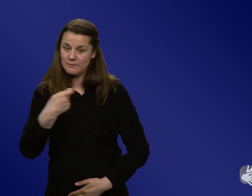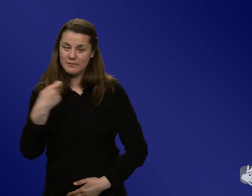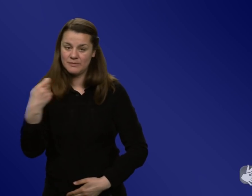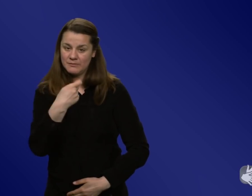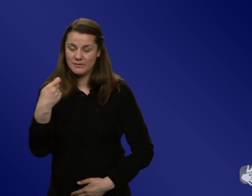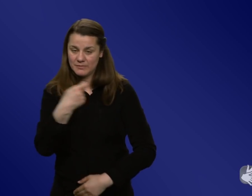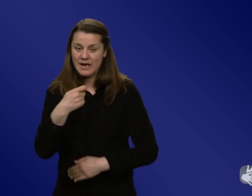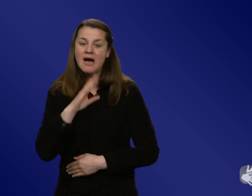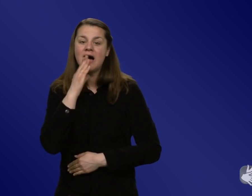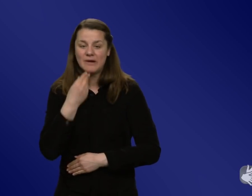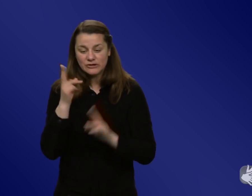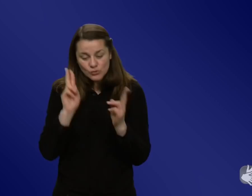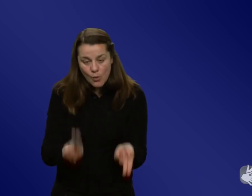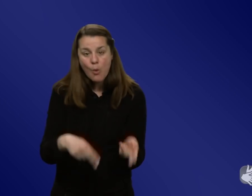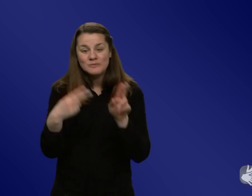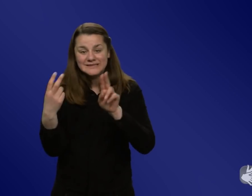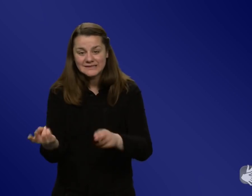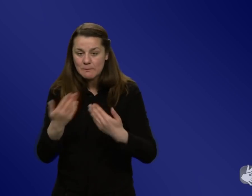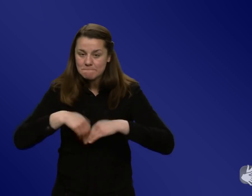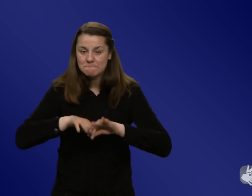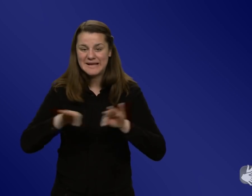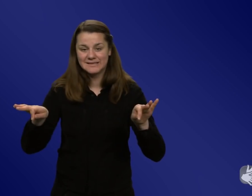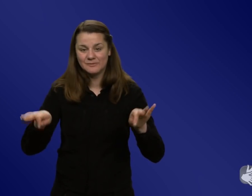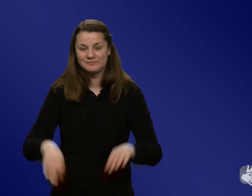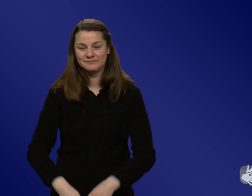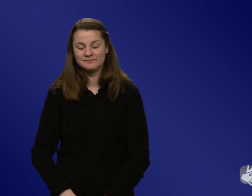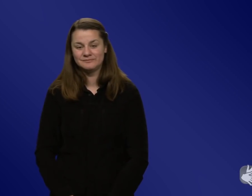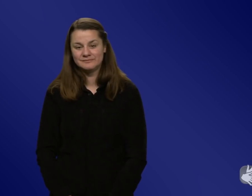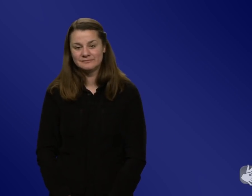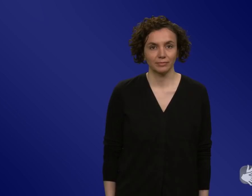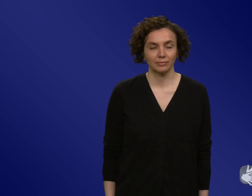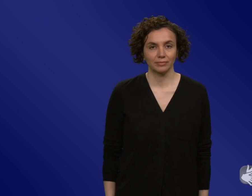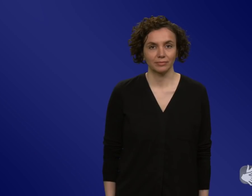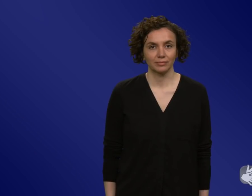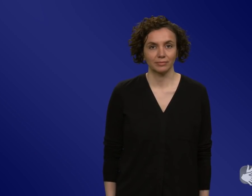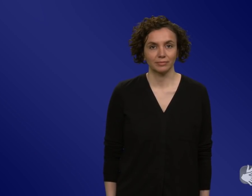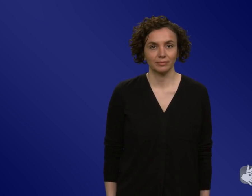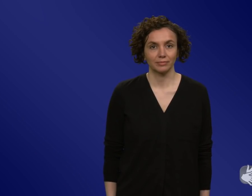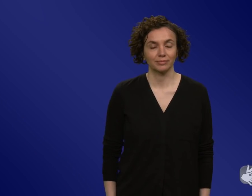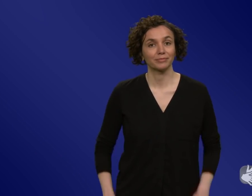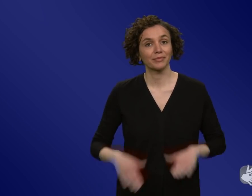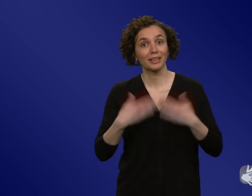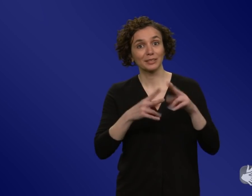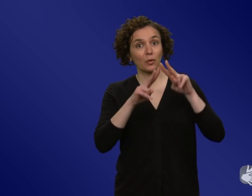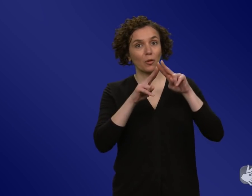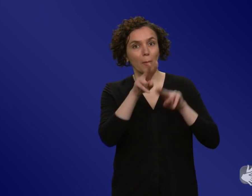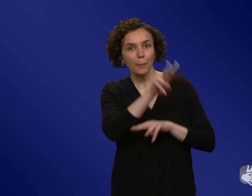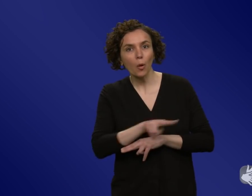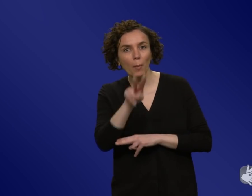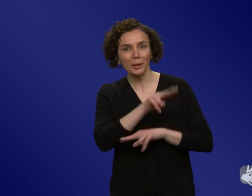diese Dinge genutzt würde, mehr genutzt würde. Auch die Beobachtung und Analyse der Pandemie-Kommunikation kann da ja wieder neue